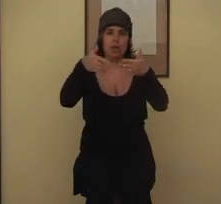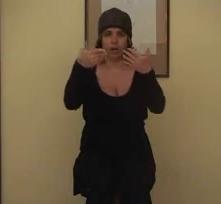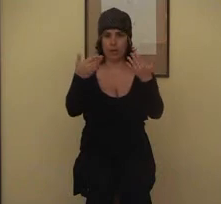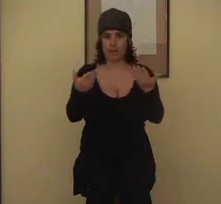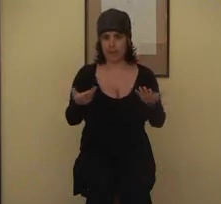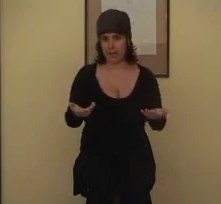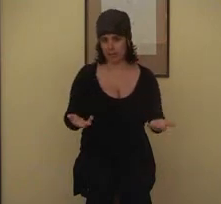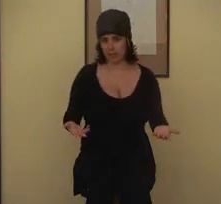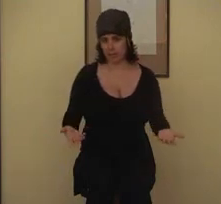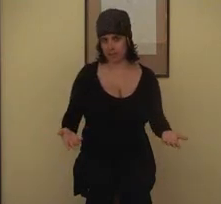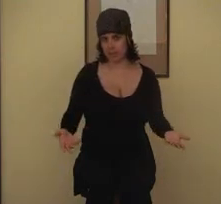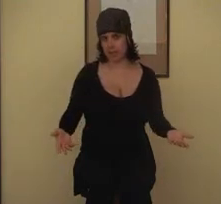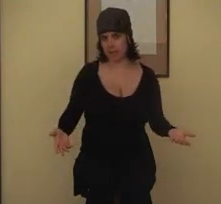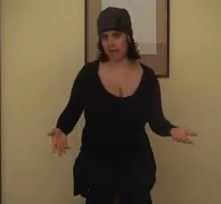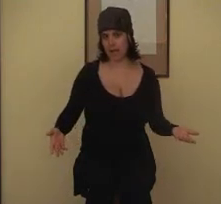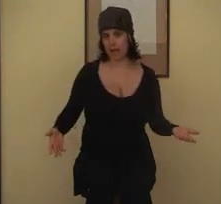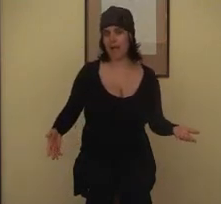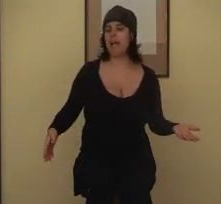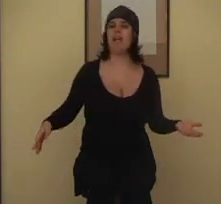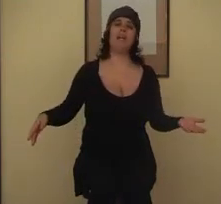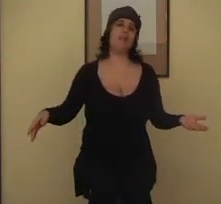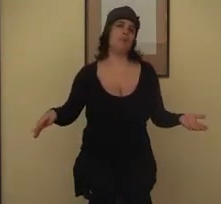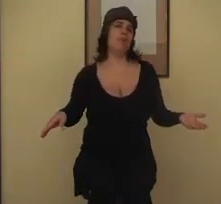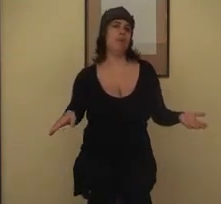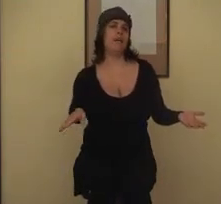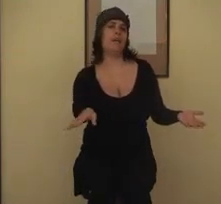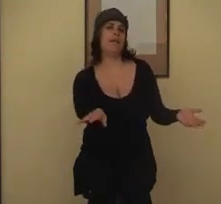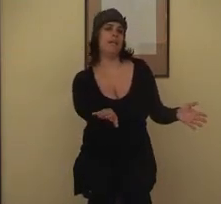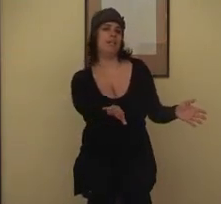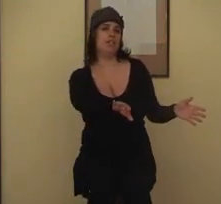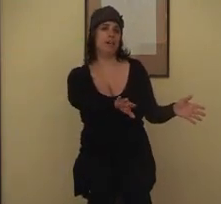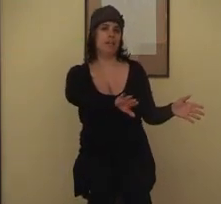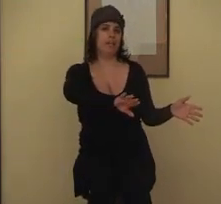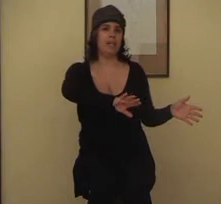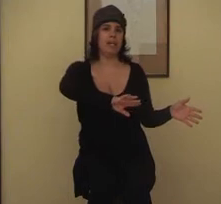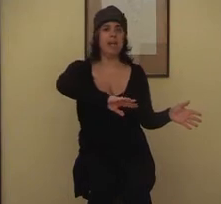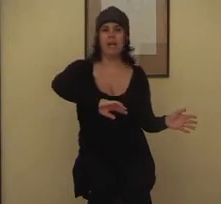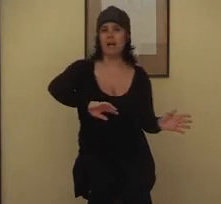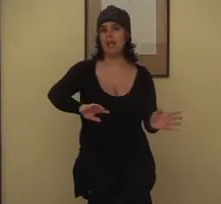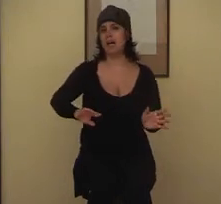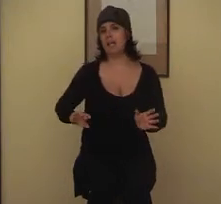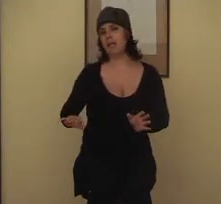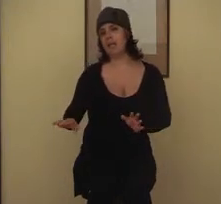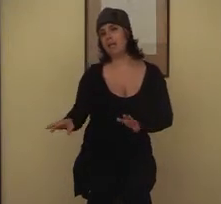come Creta pensava E tu eri già lì, dalalì,